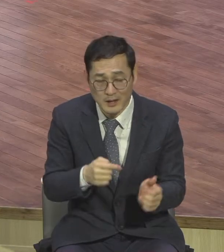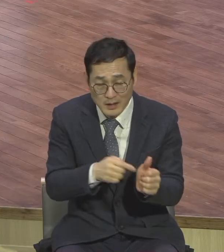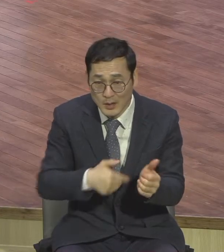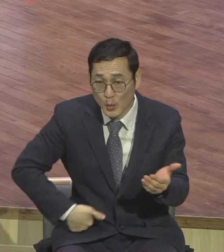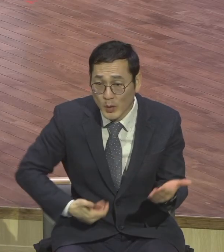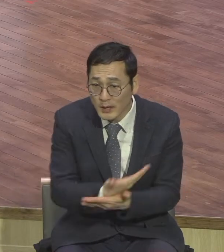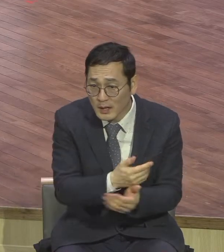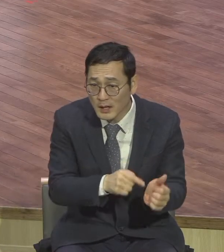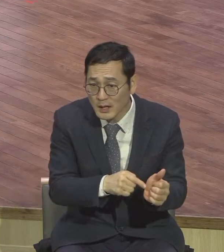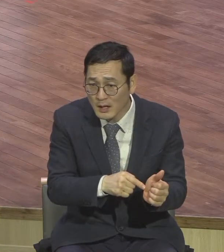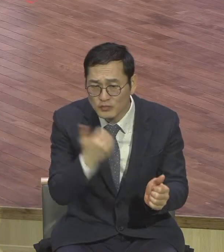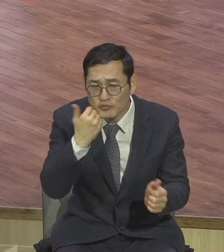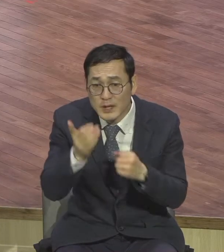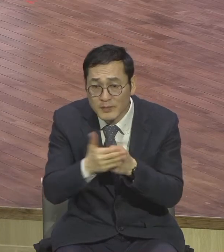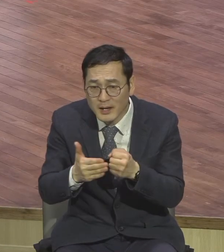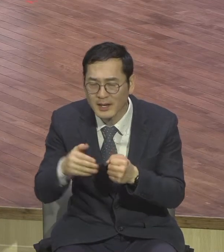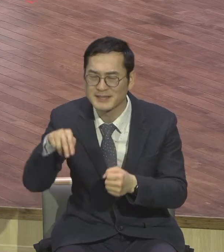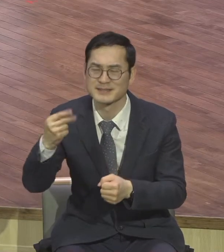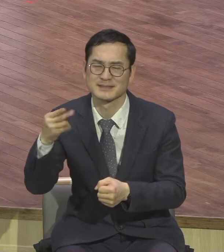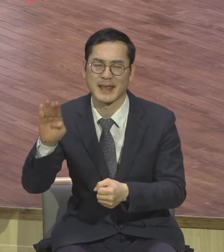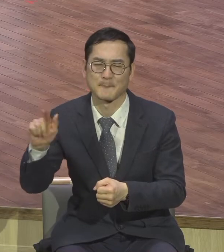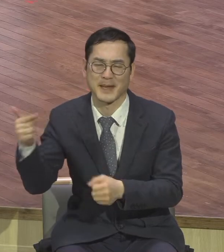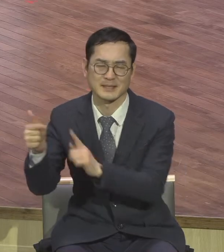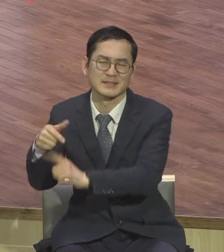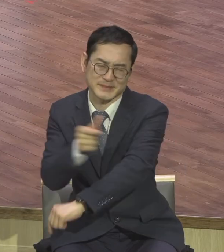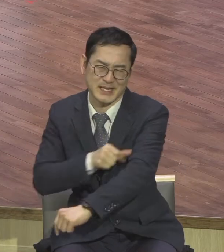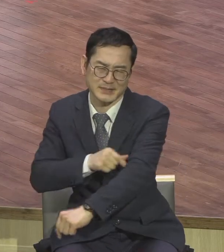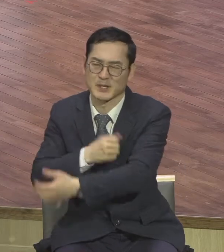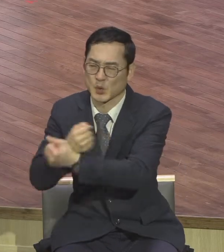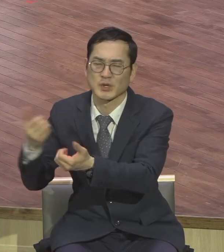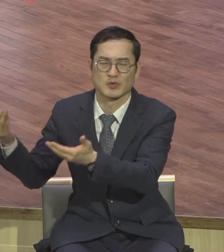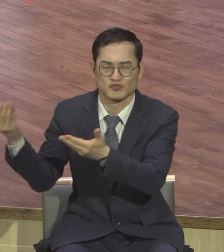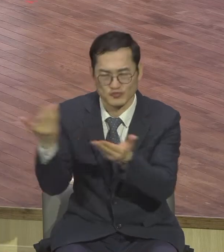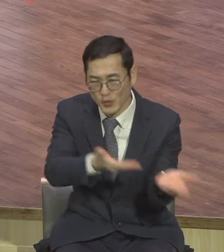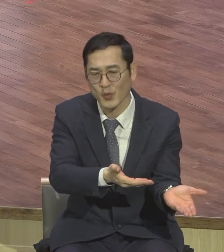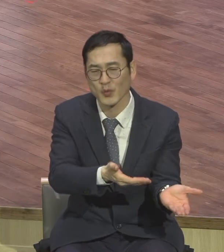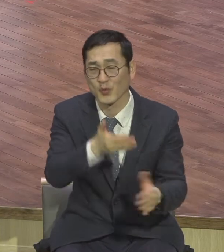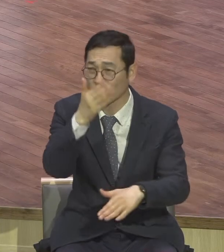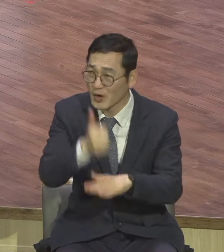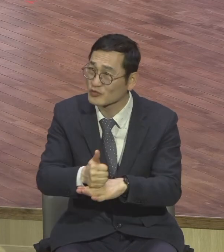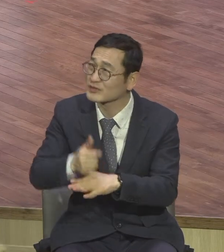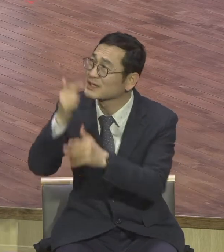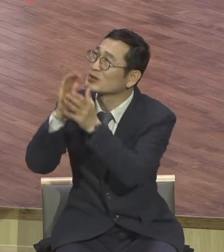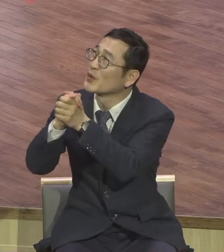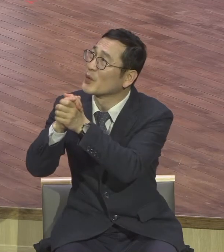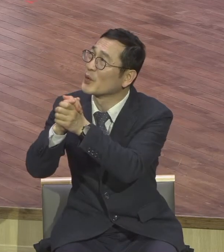이렇게 용서는 생명을 회복시키는 통로다